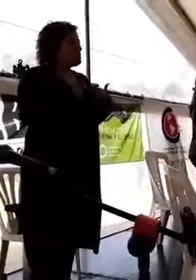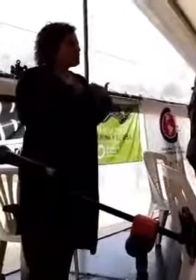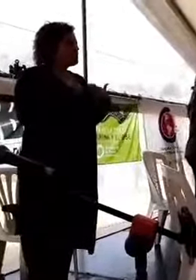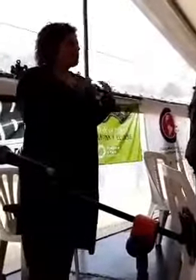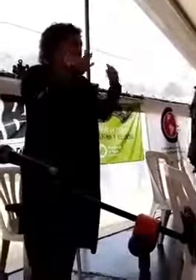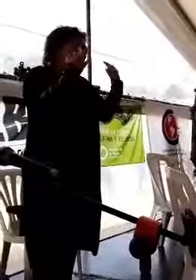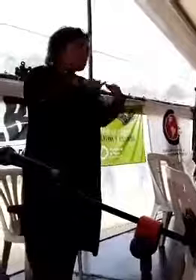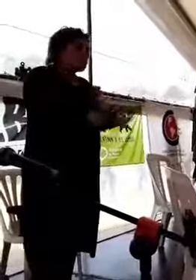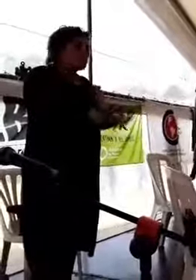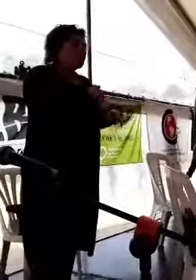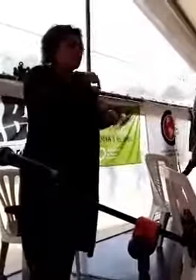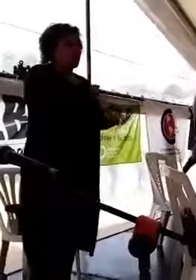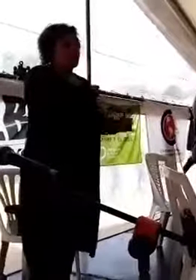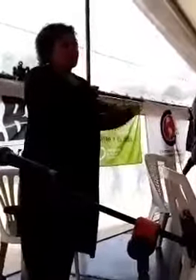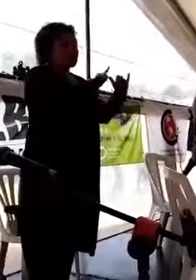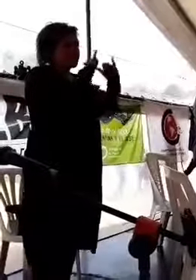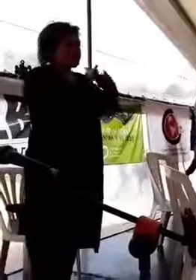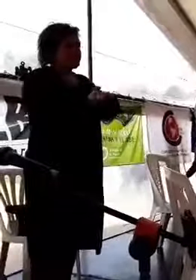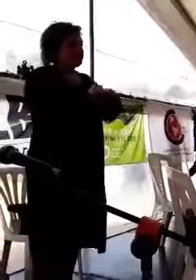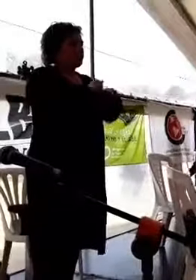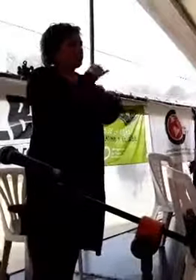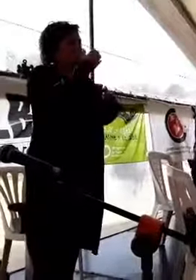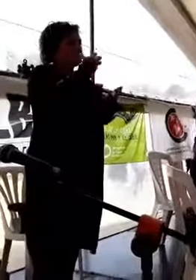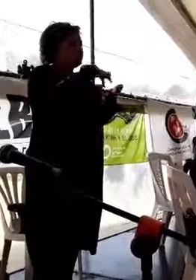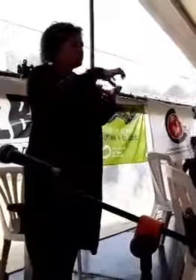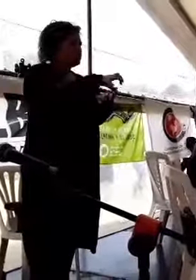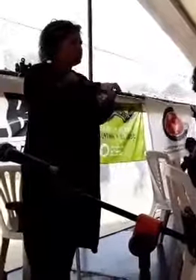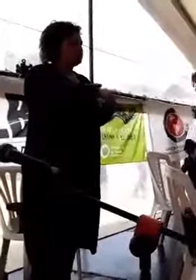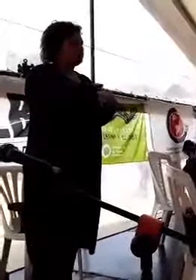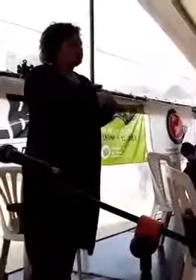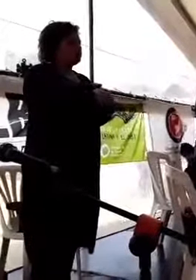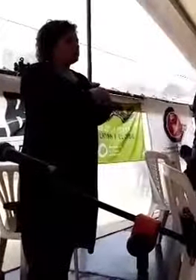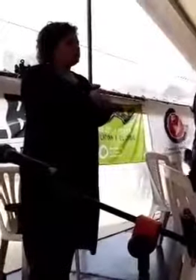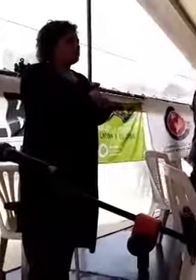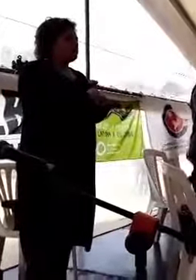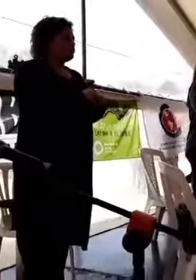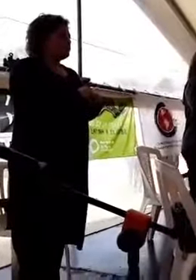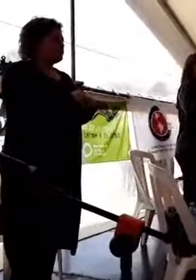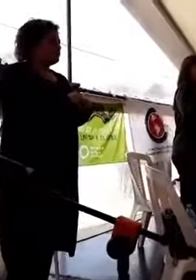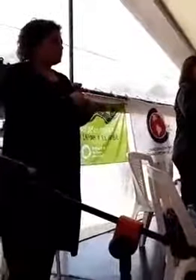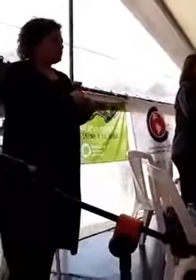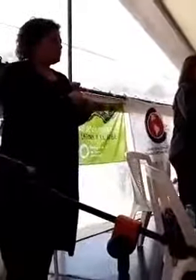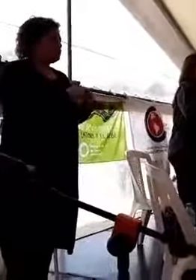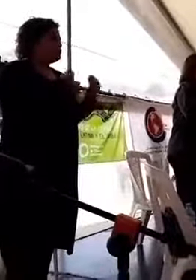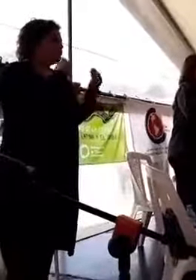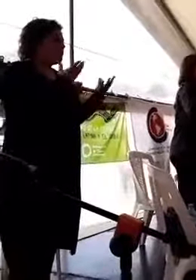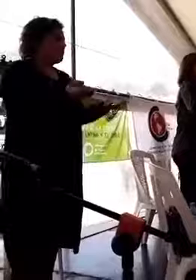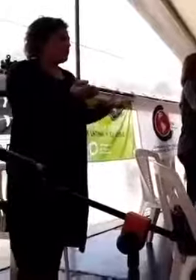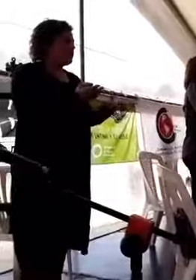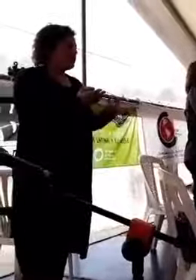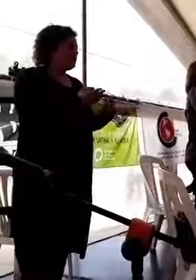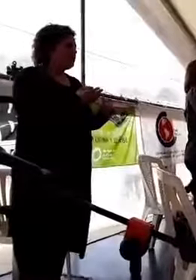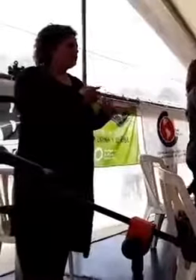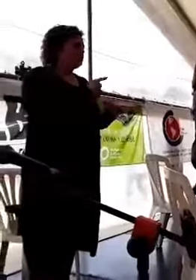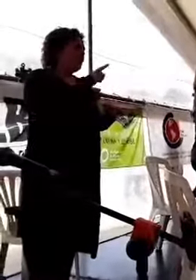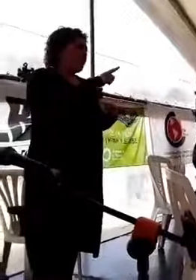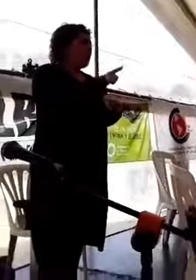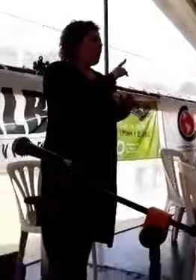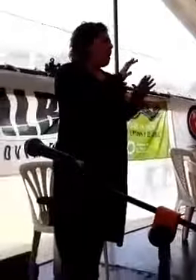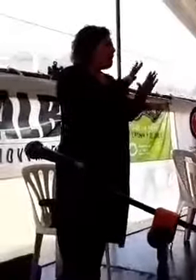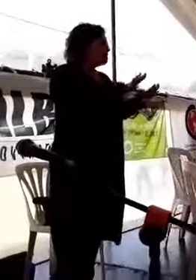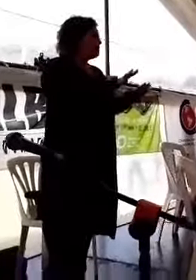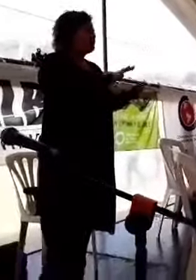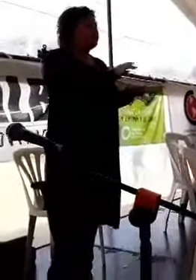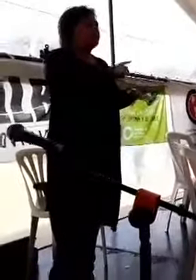realização desta jornada continental. Rafael e Janisca. Porque isso, assim como